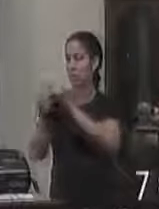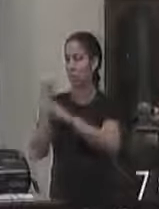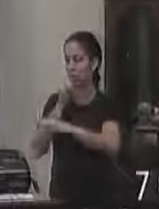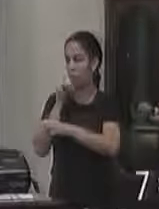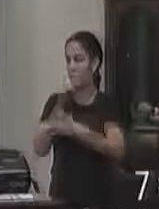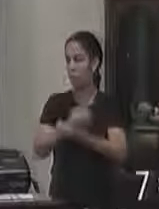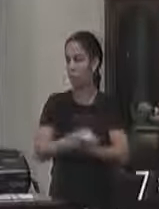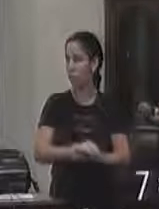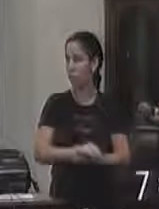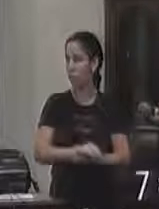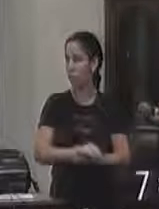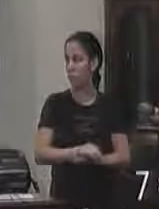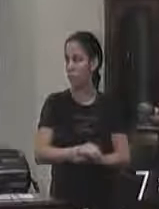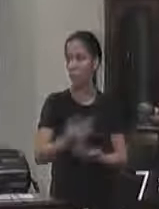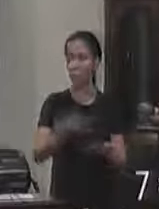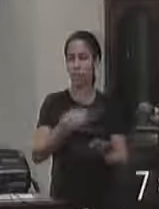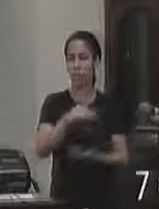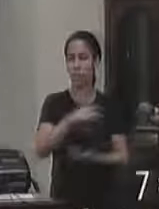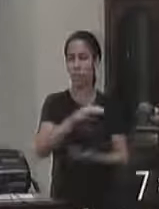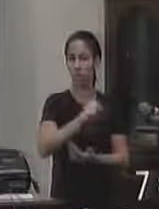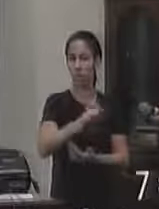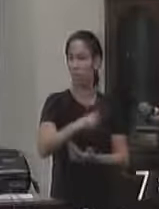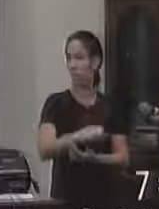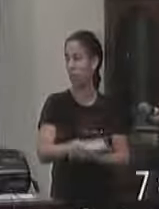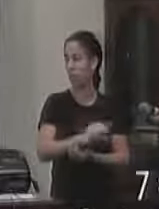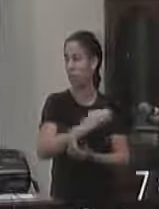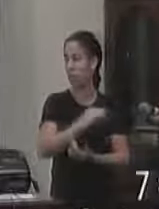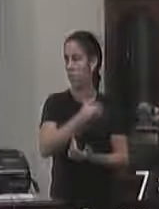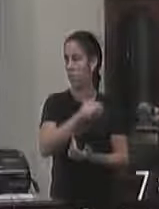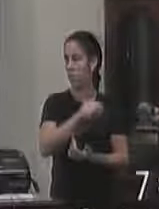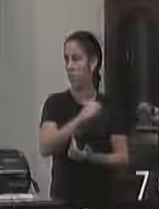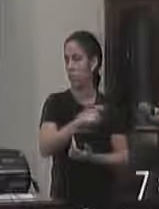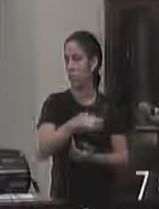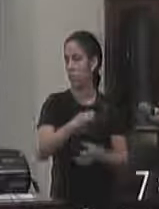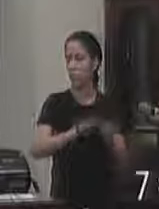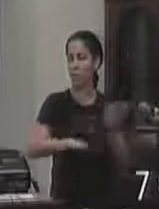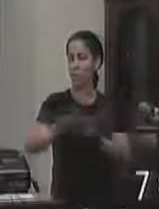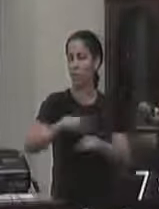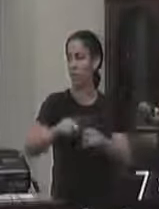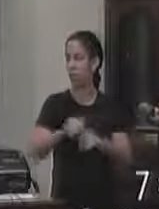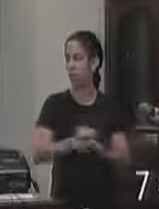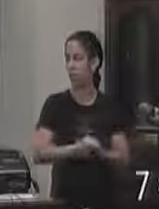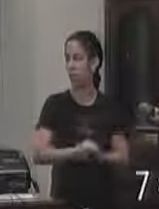vê a moral e cívica tratando da preservação